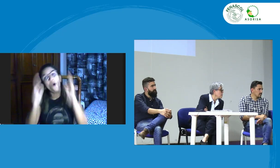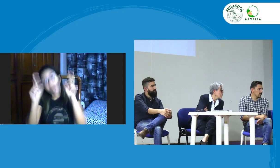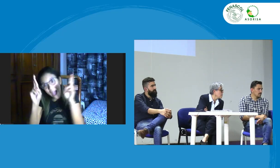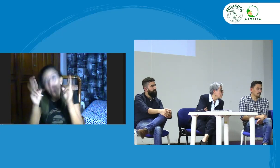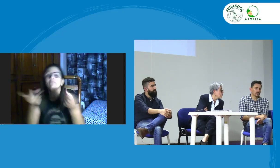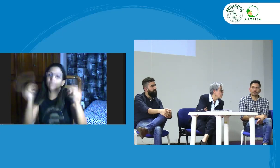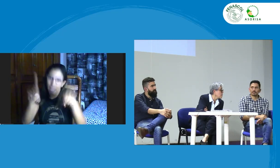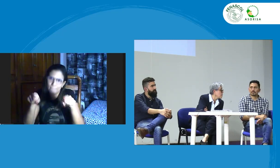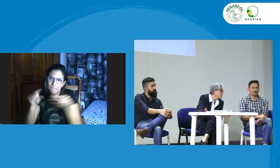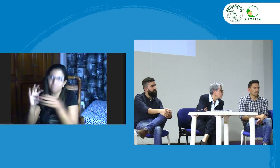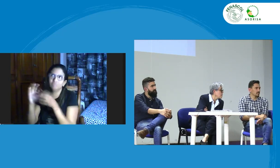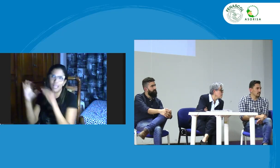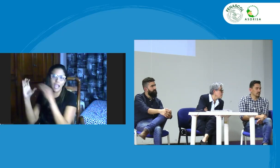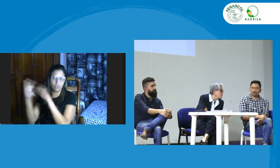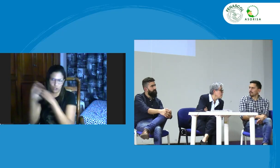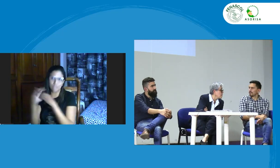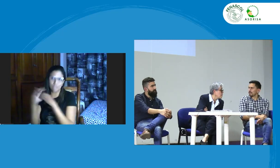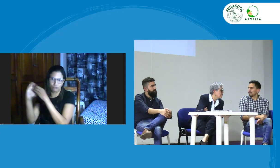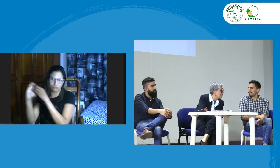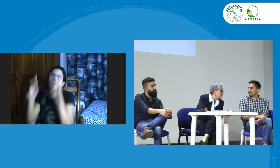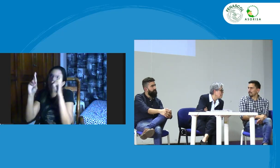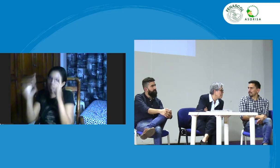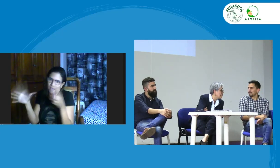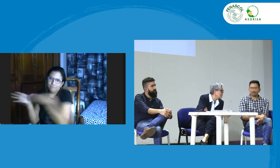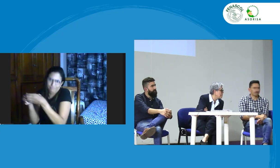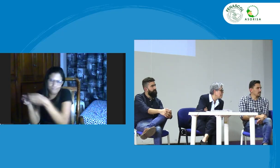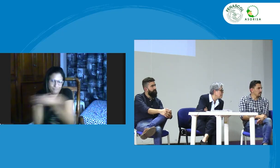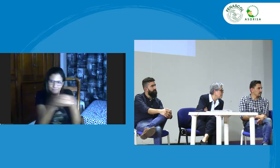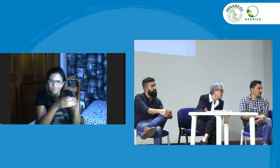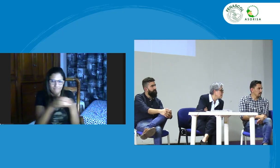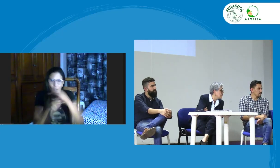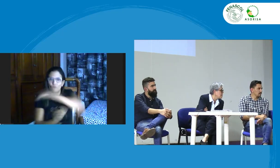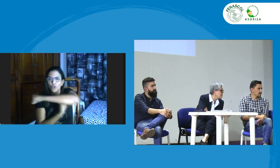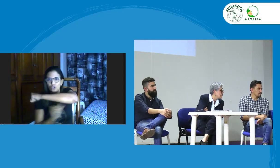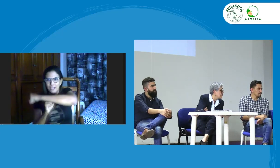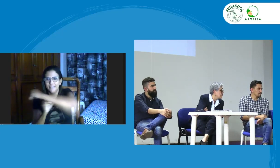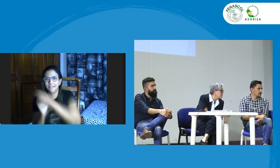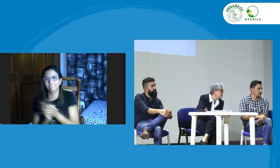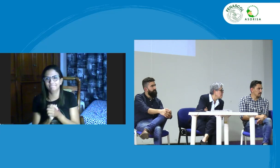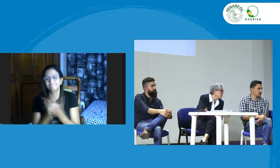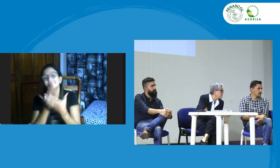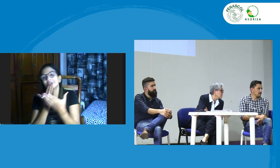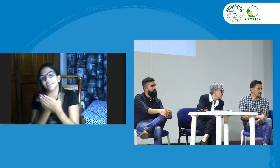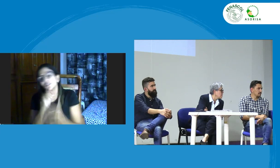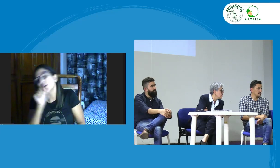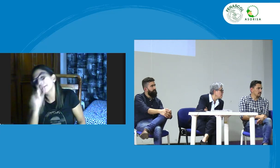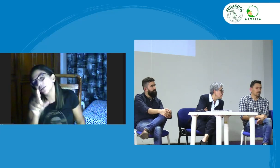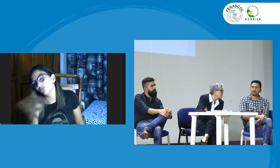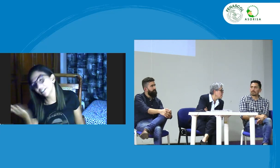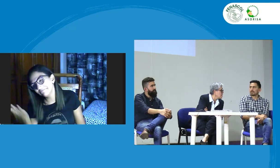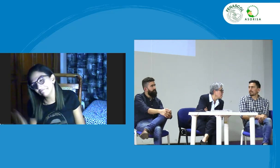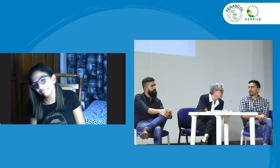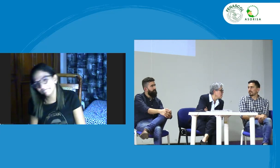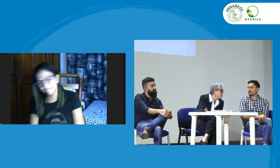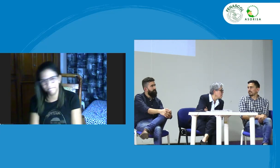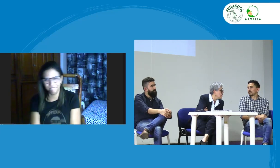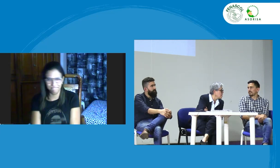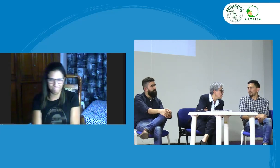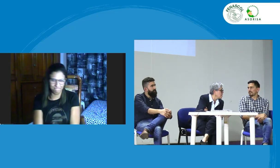planeación lingüística esto es una propuesta y pues por supuesto esto va en aras de fortalecer nuestras